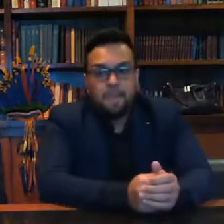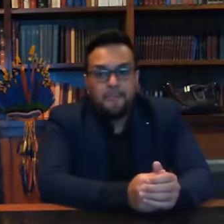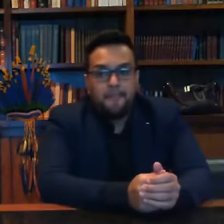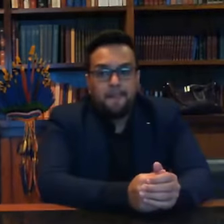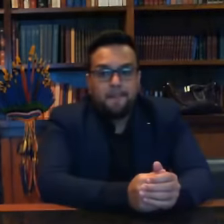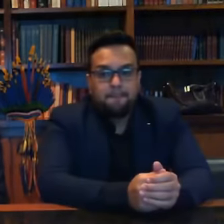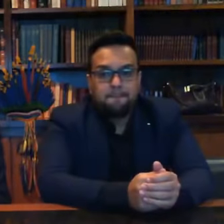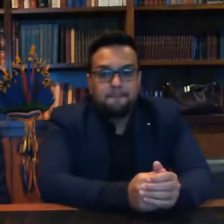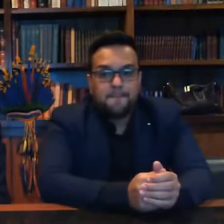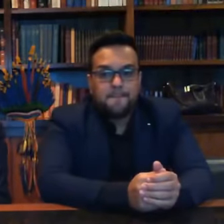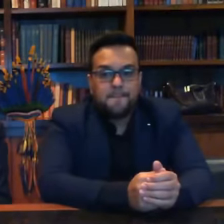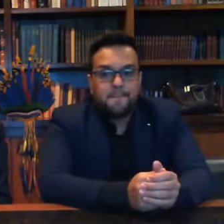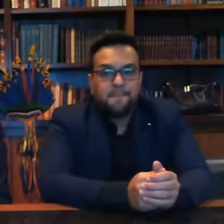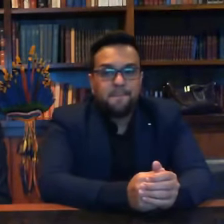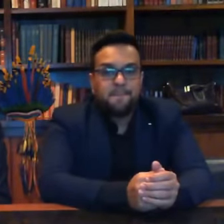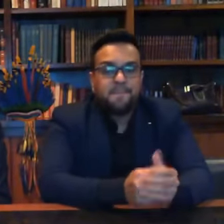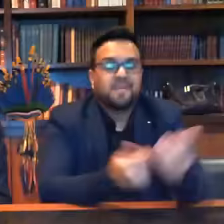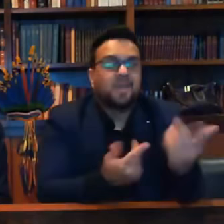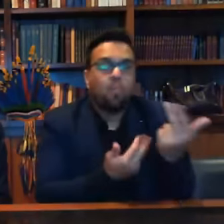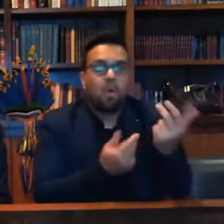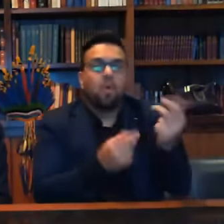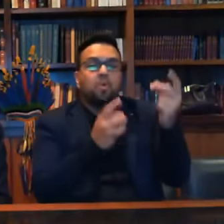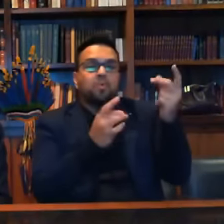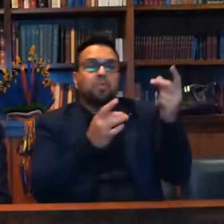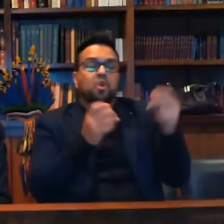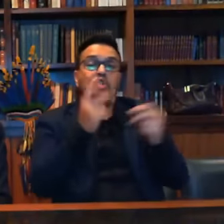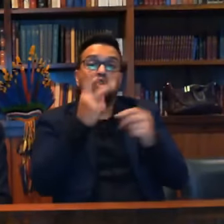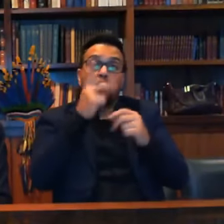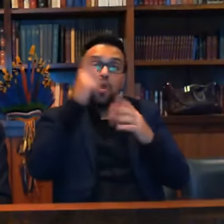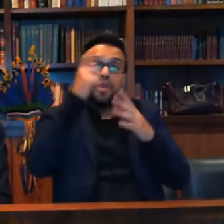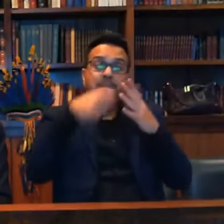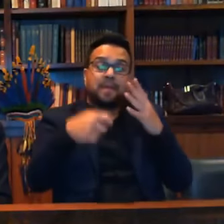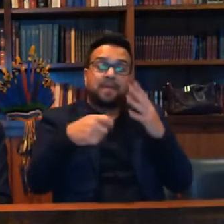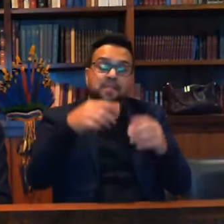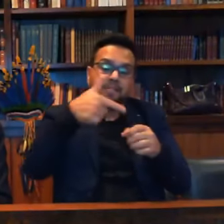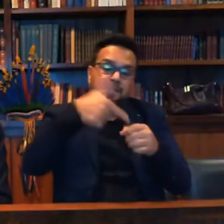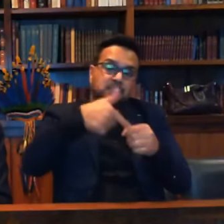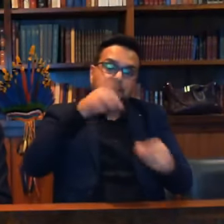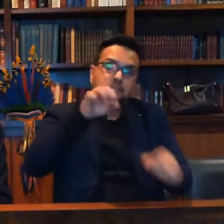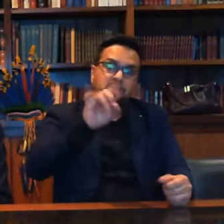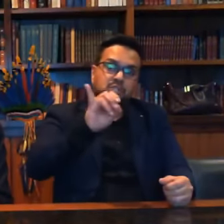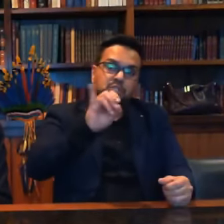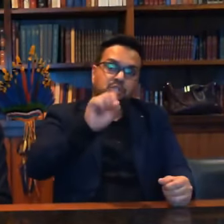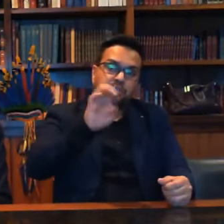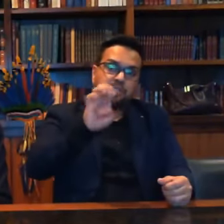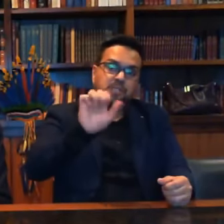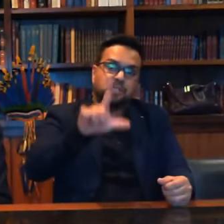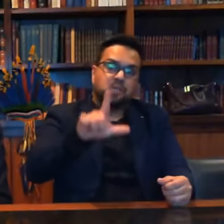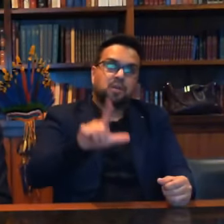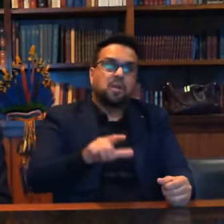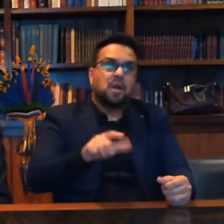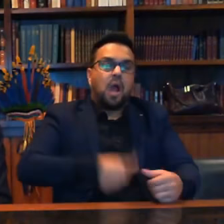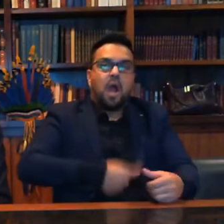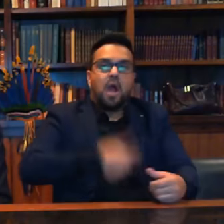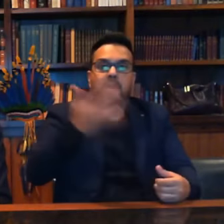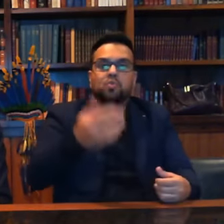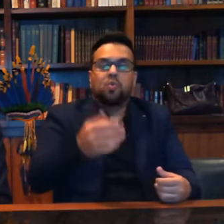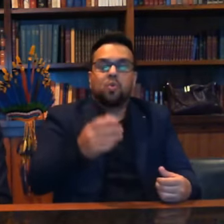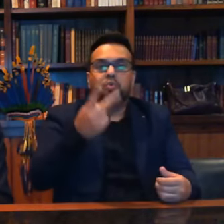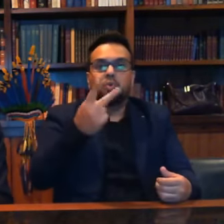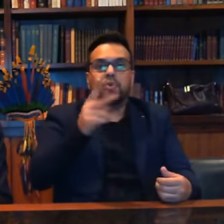assim como eu deixei por dois meses o preço do diesel sem imposto, gastamos aí por volta de dois bilhões de reais